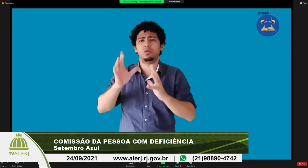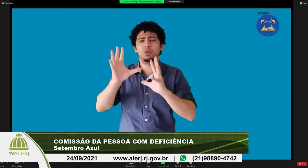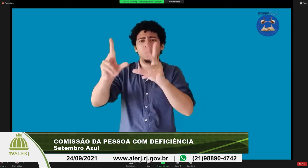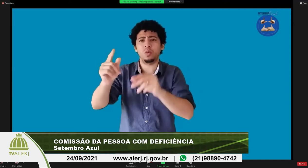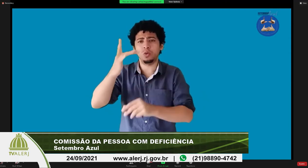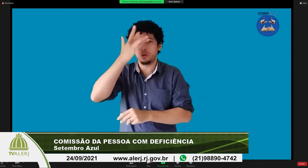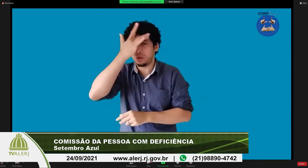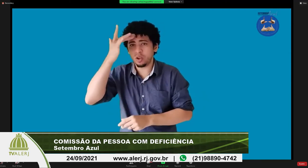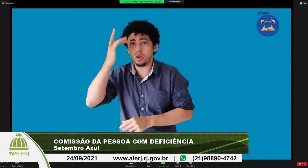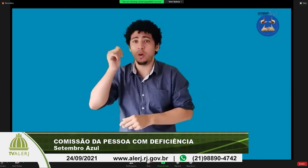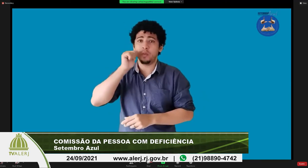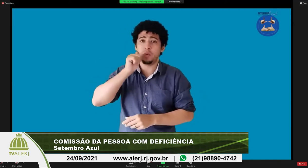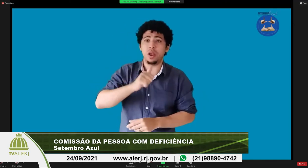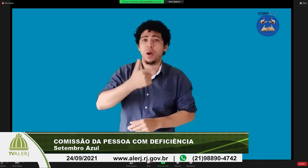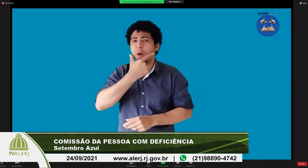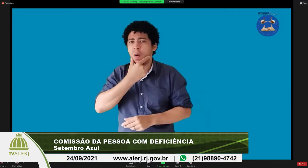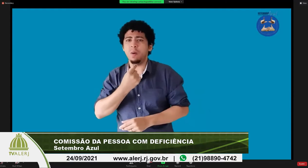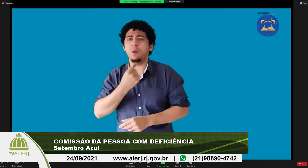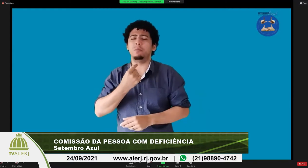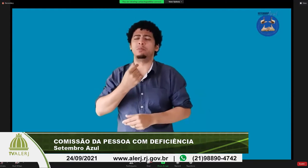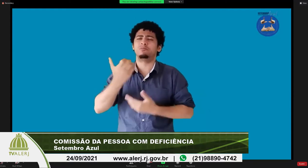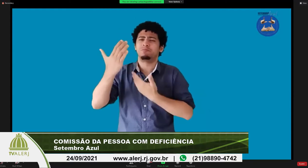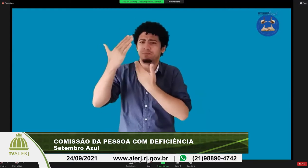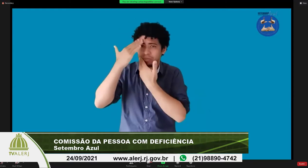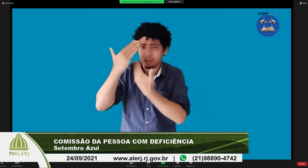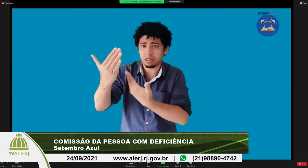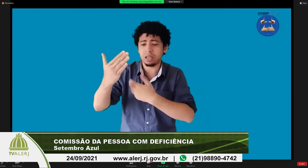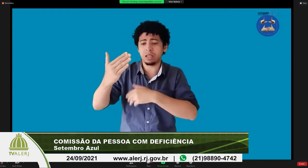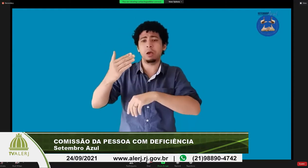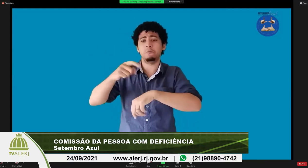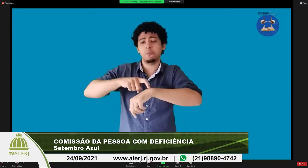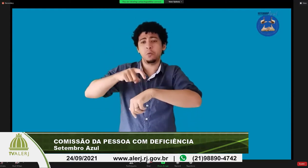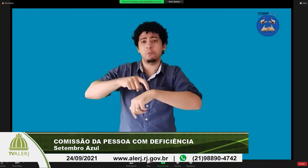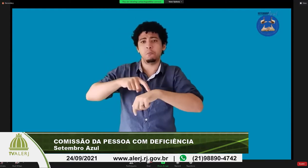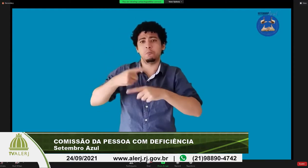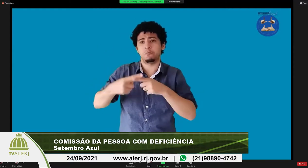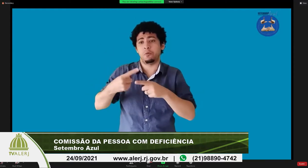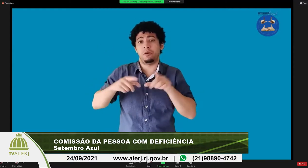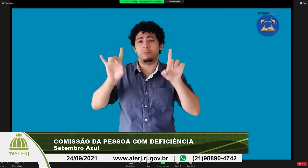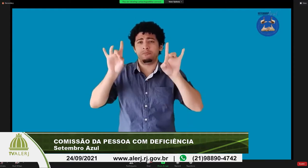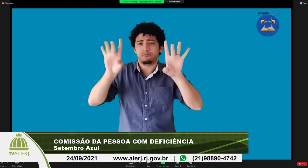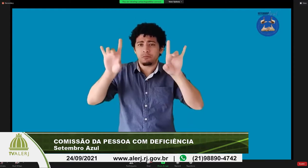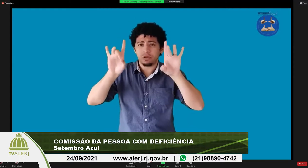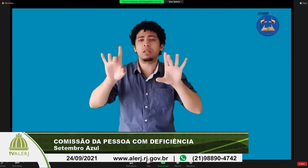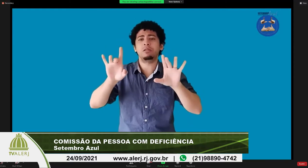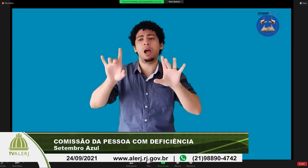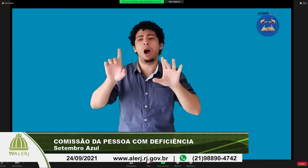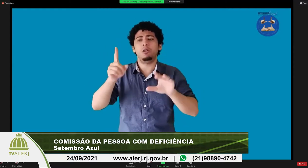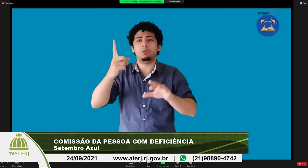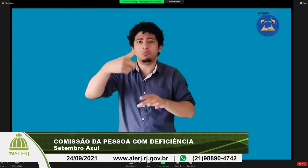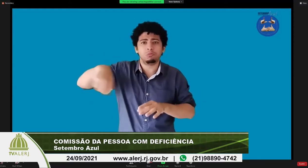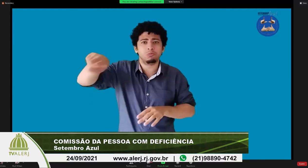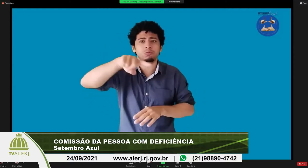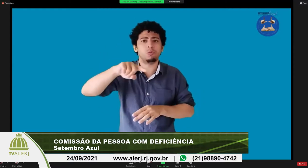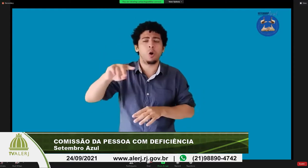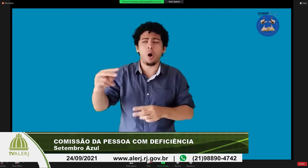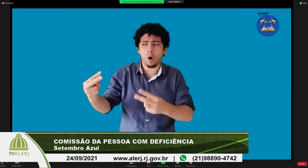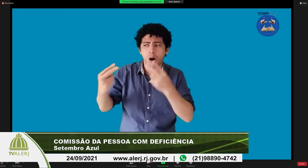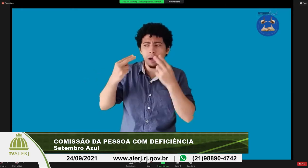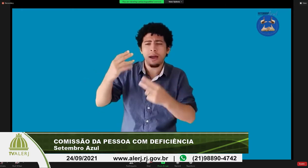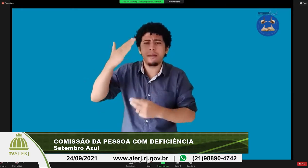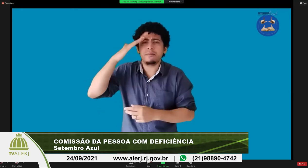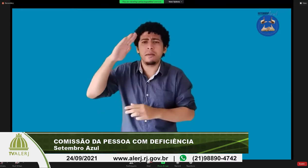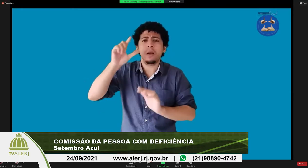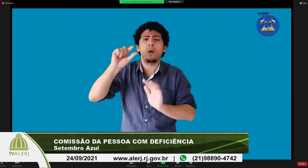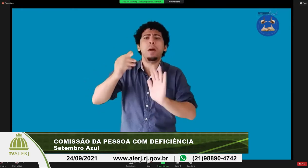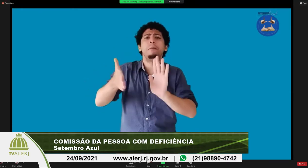todos os deputados estaduais a todos os senhores e senhoras presentes e eu agradeço muito a participação de